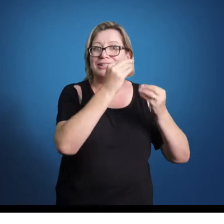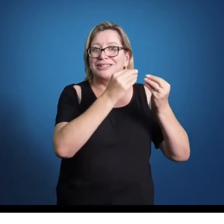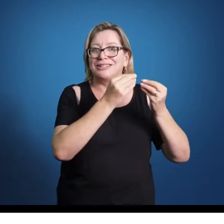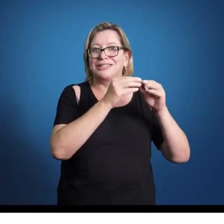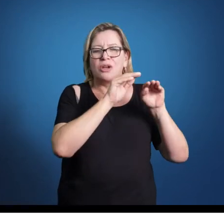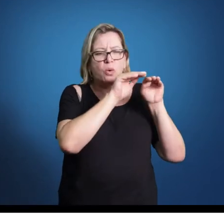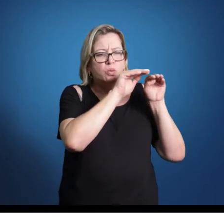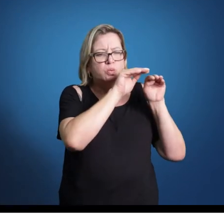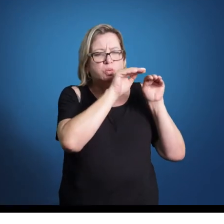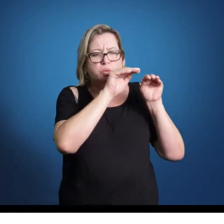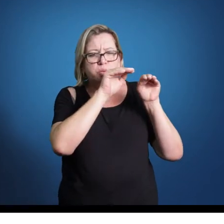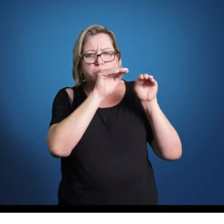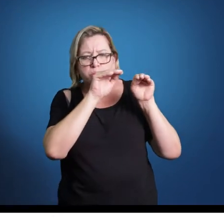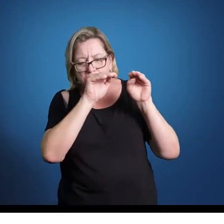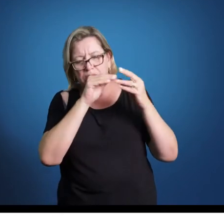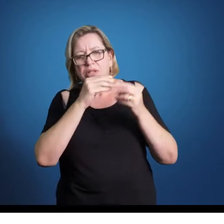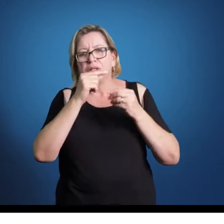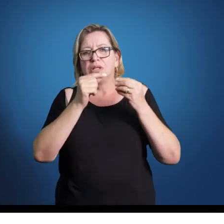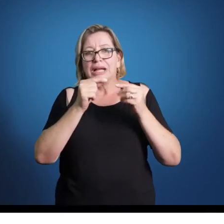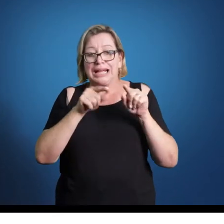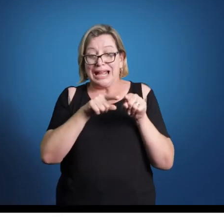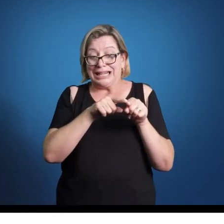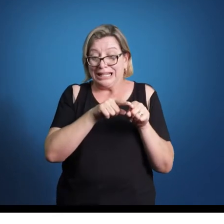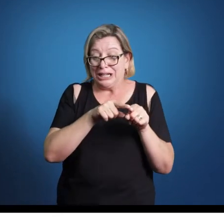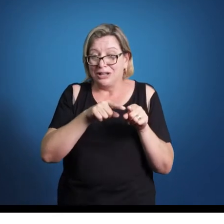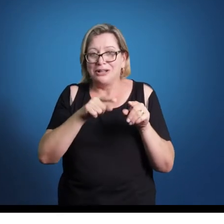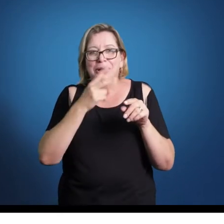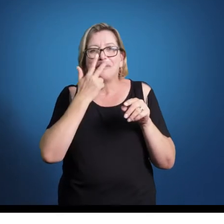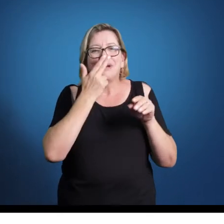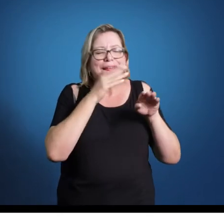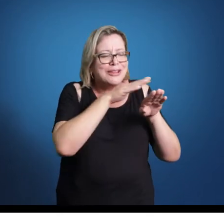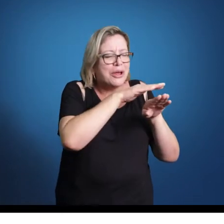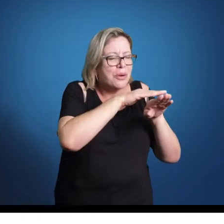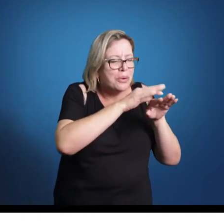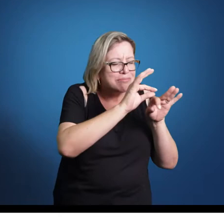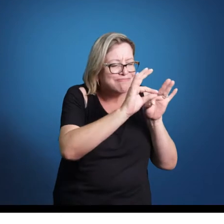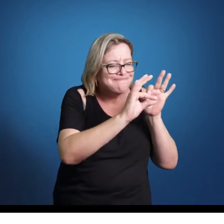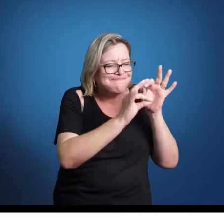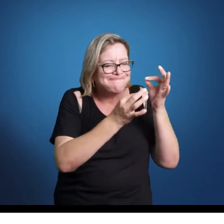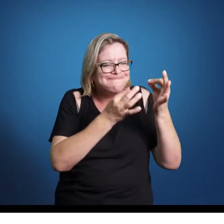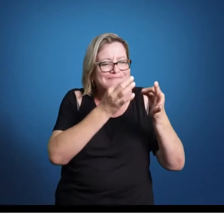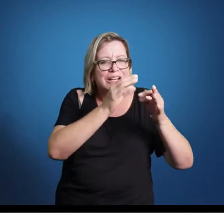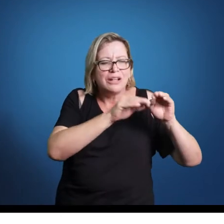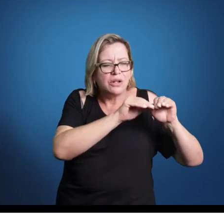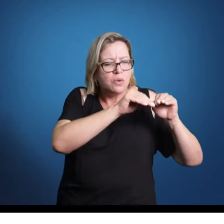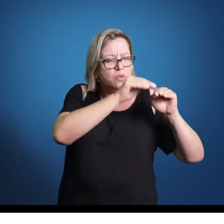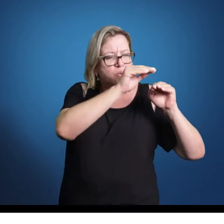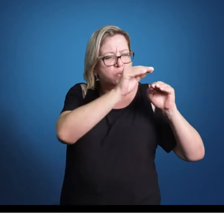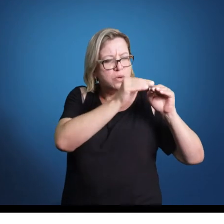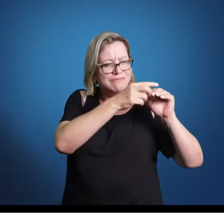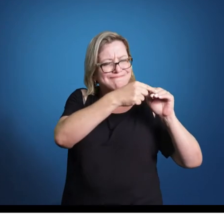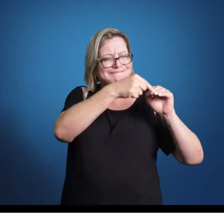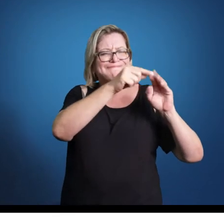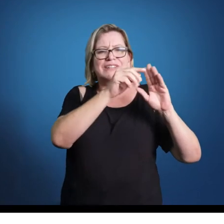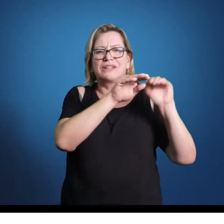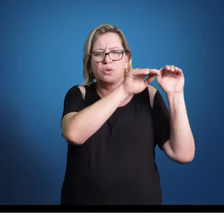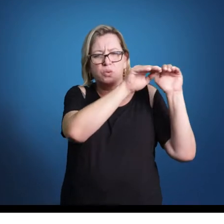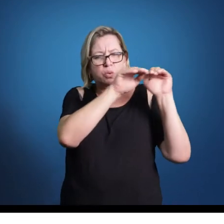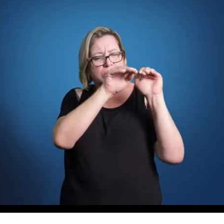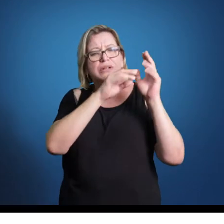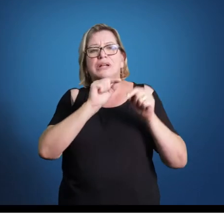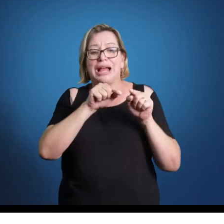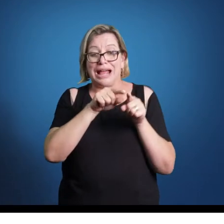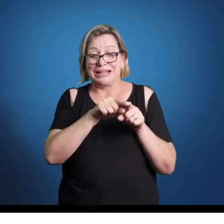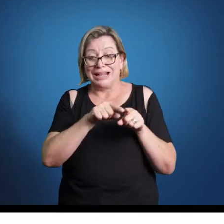fluxo. E aparece um tapete peça, costurado, e vai, e vai, e só vai, e só vai. Enquanto que a música clássica, ela